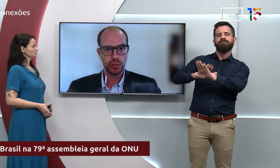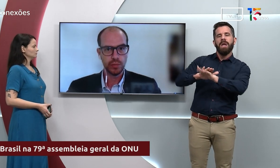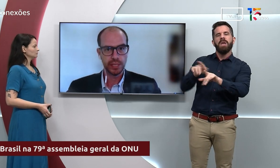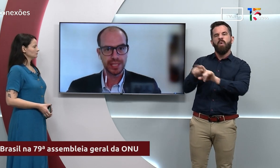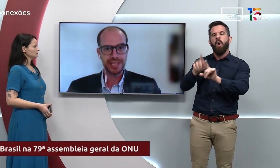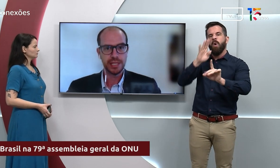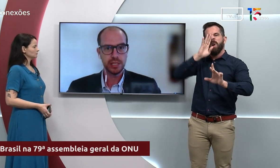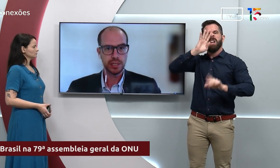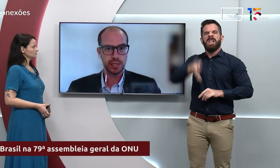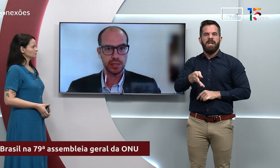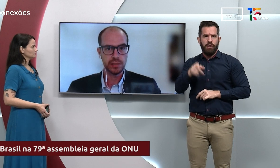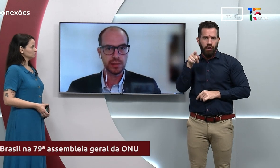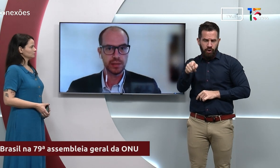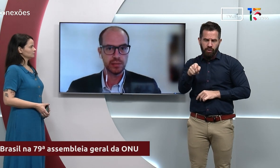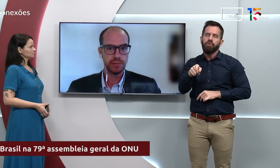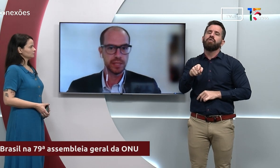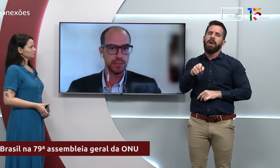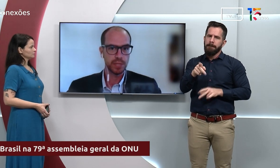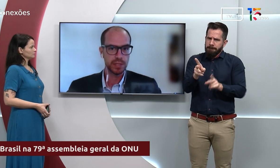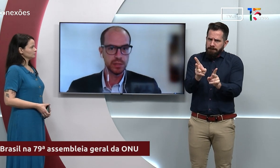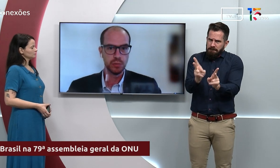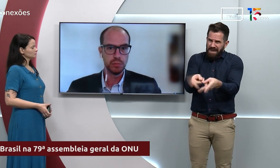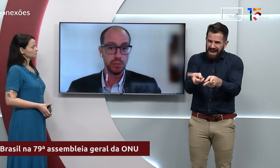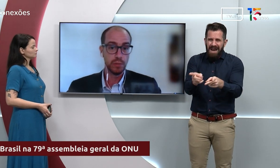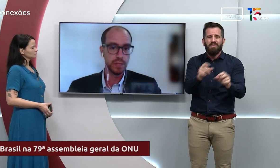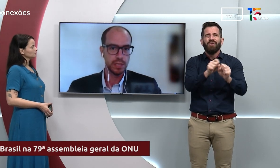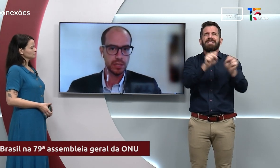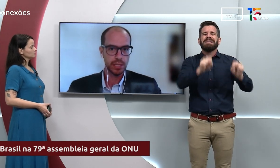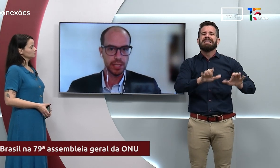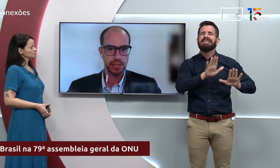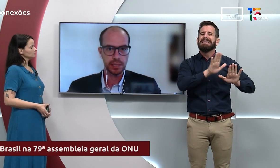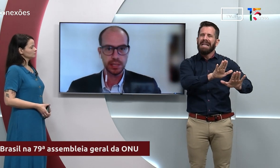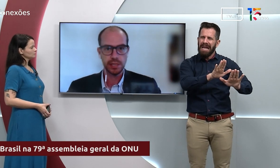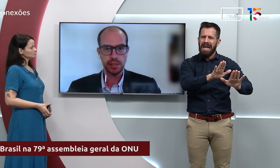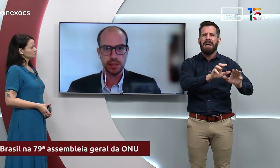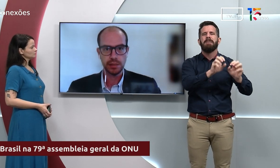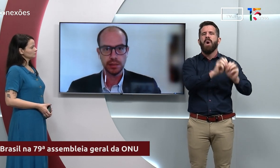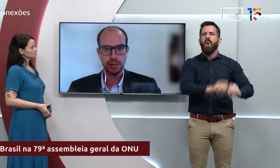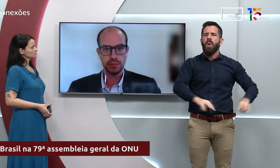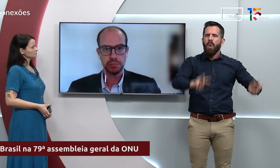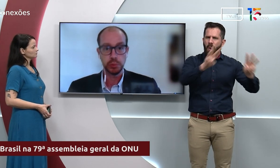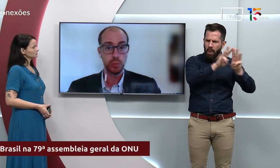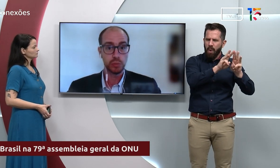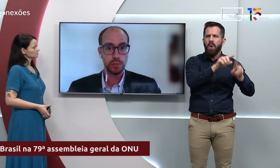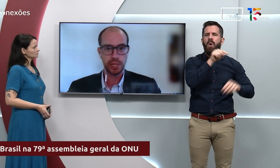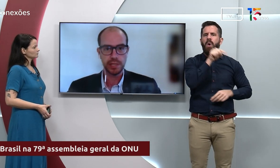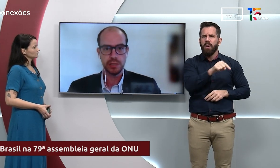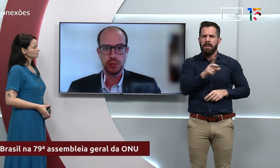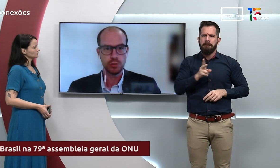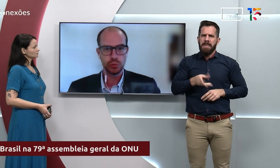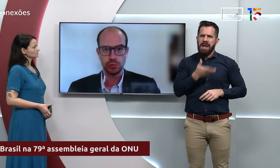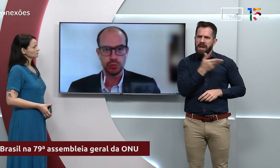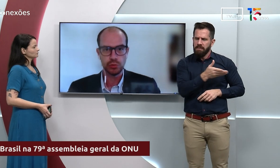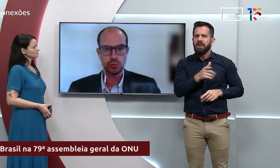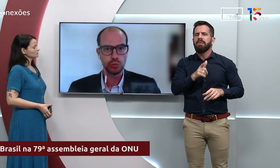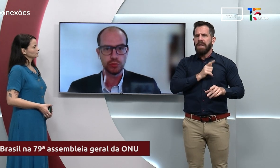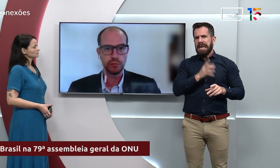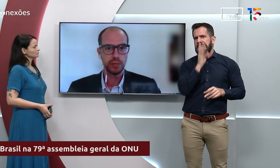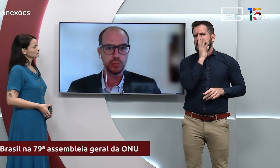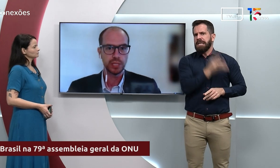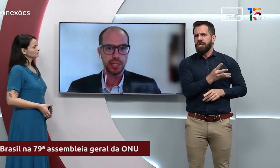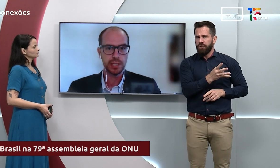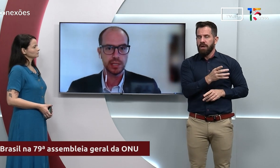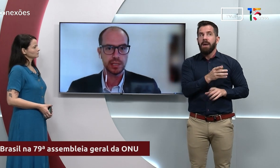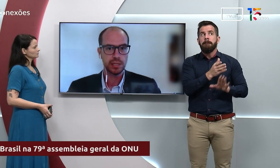ONU, que é uma das críticas tradicionais que o Brasil move desde a década de 60, né? Então, podemos comparar esse discurso com um discurso